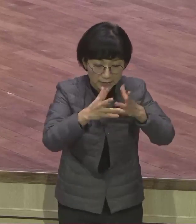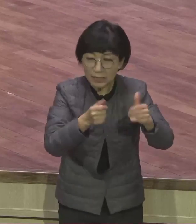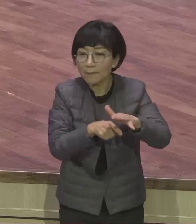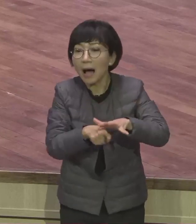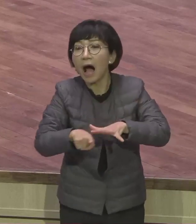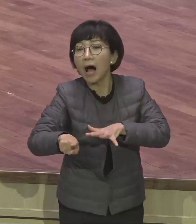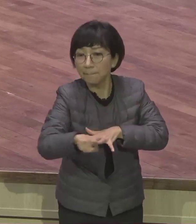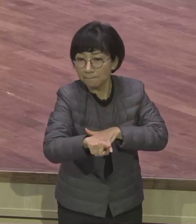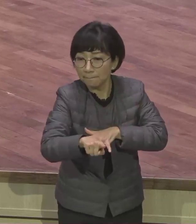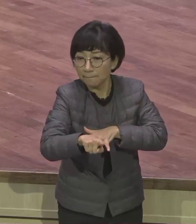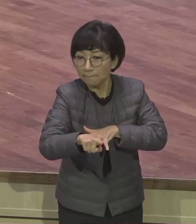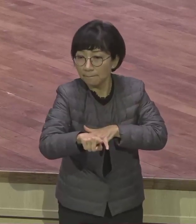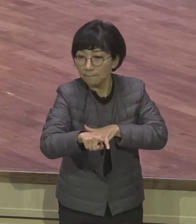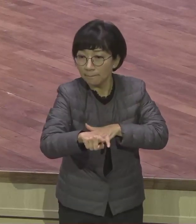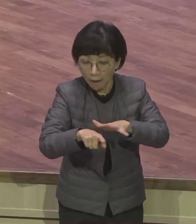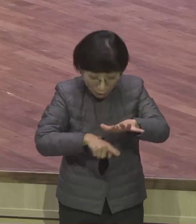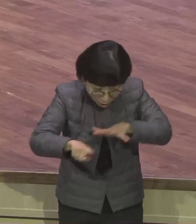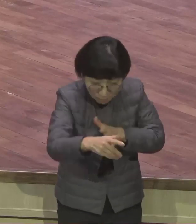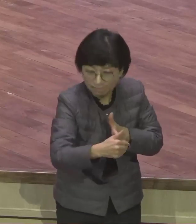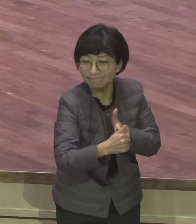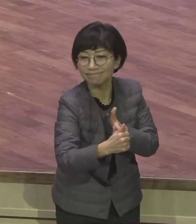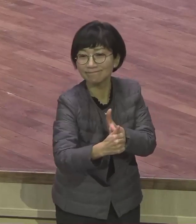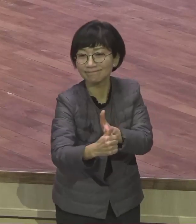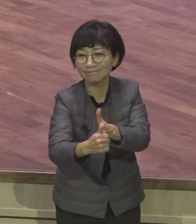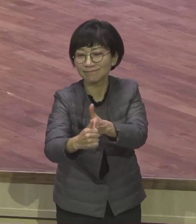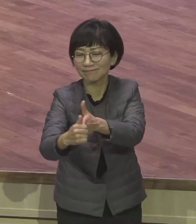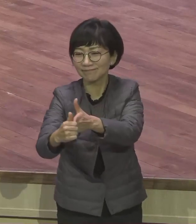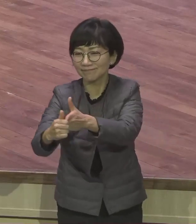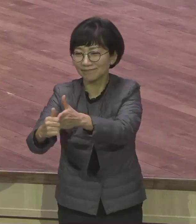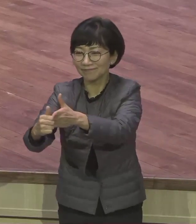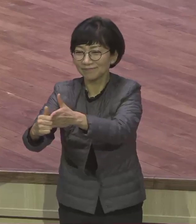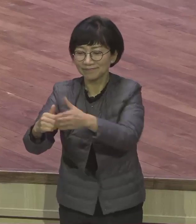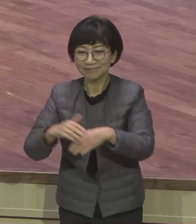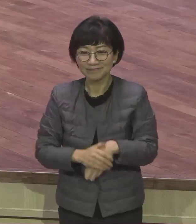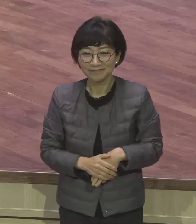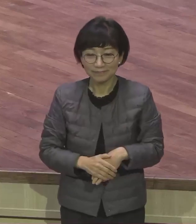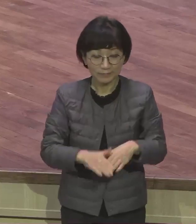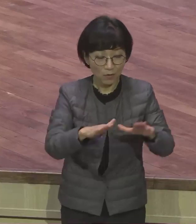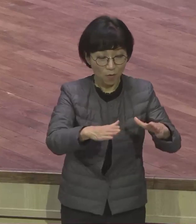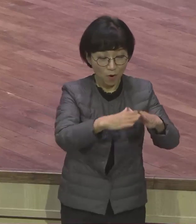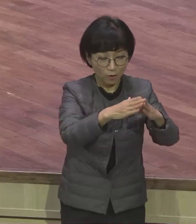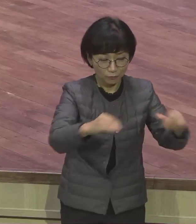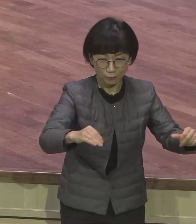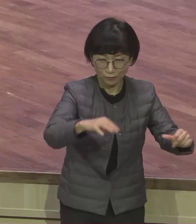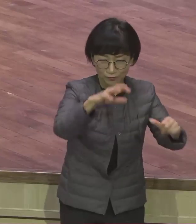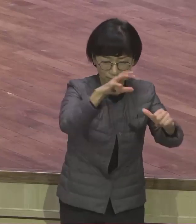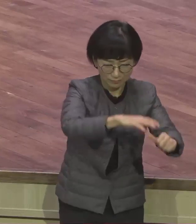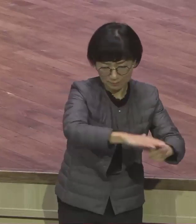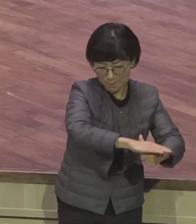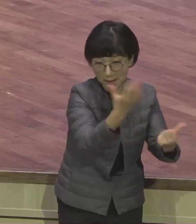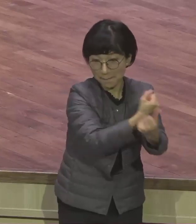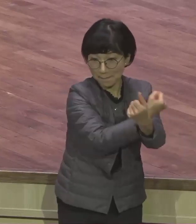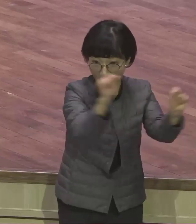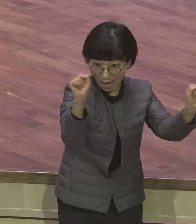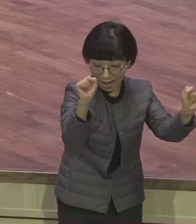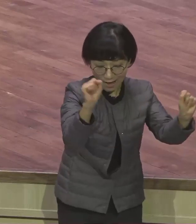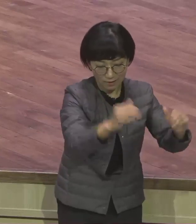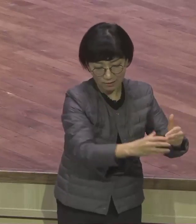놀랍지요 하나님께서 출애급한 이스라엘 백성들을 어떻게 인도하시를